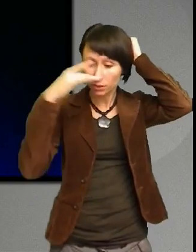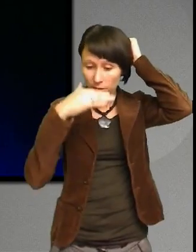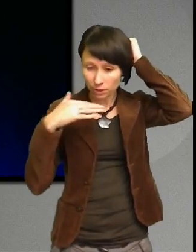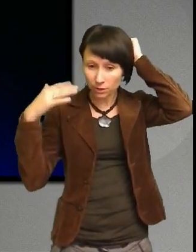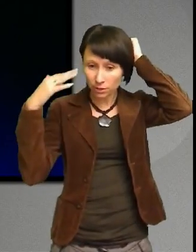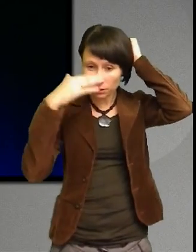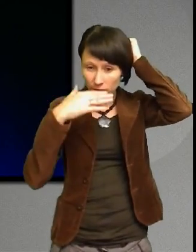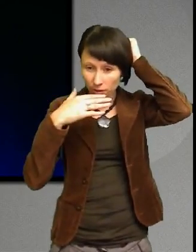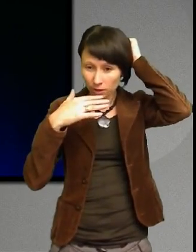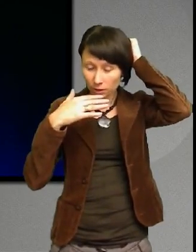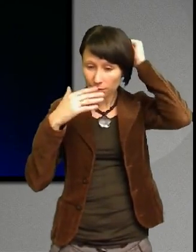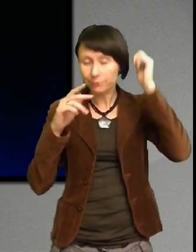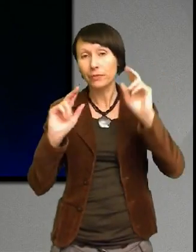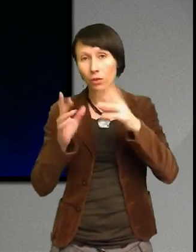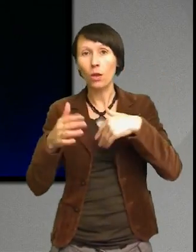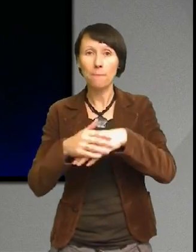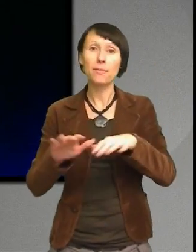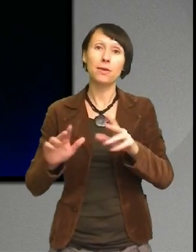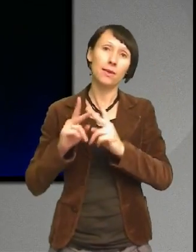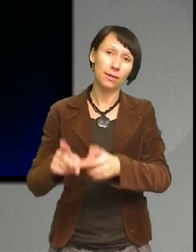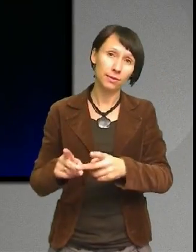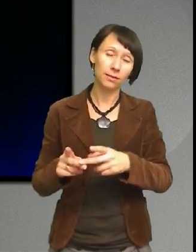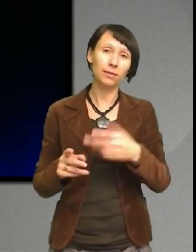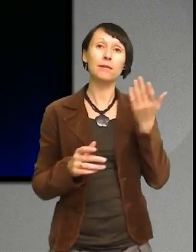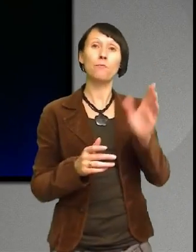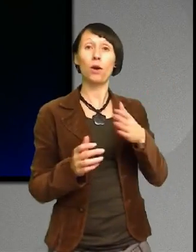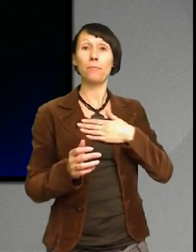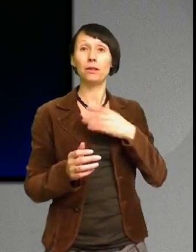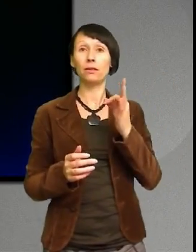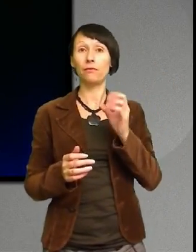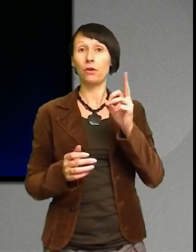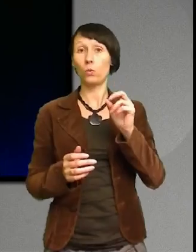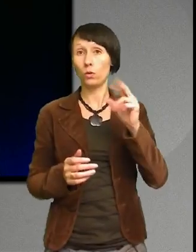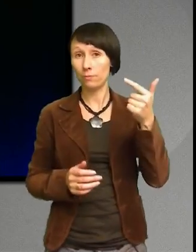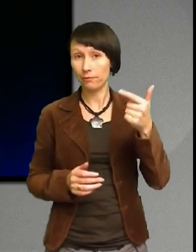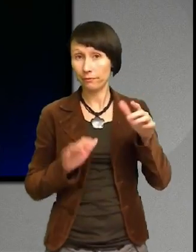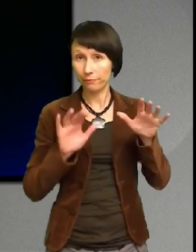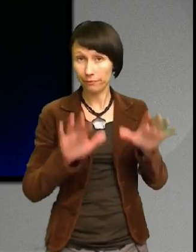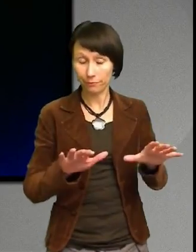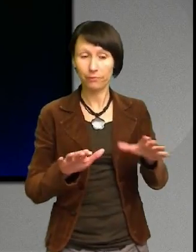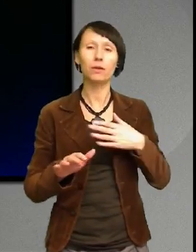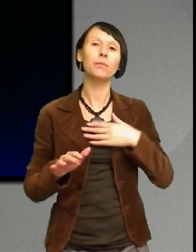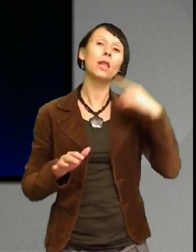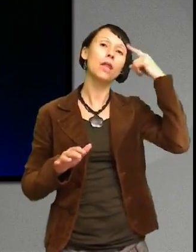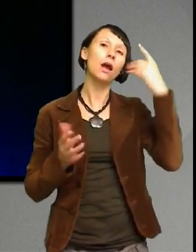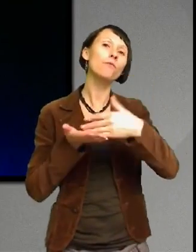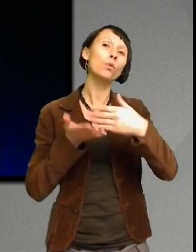tillbaka till Sverige och i förorten. Börjar mina tankar utvecklas. För den här barnfattigdomen som jag såg där.